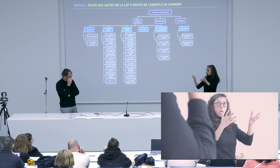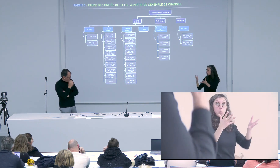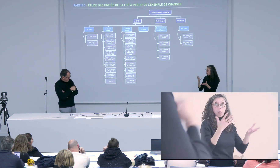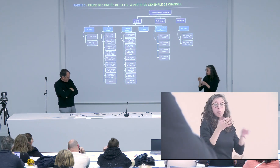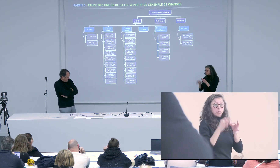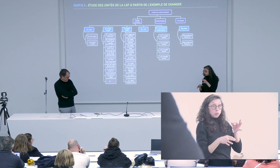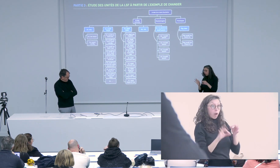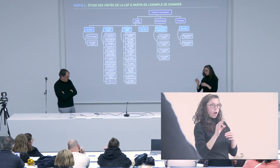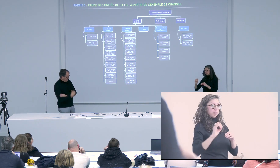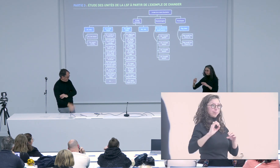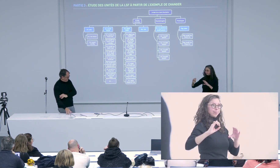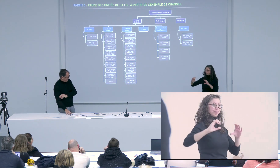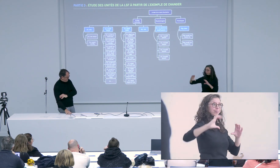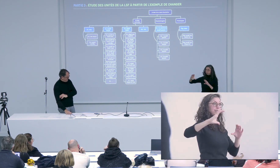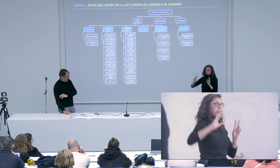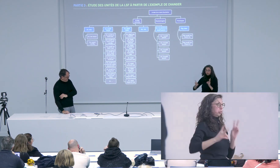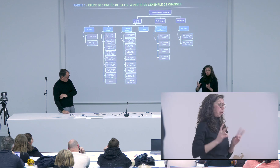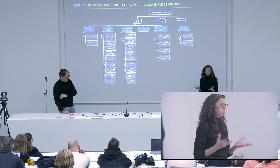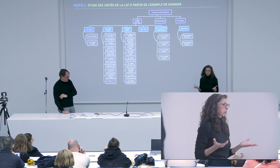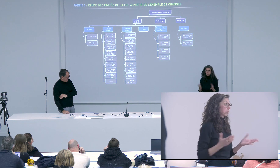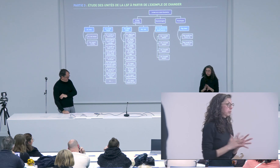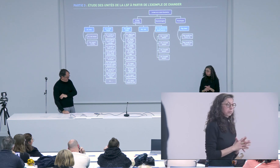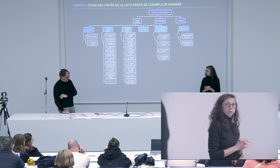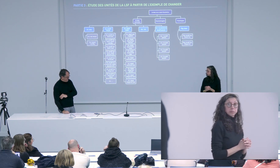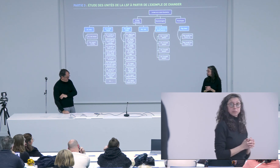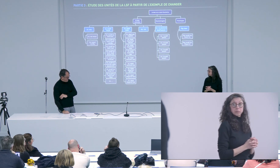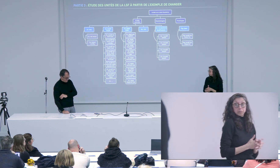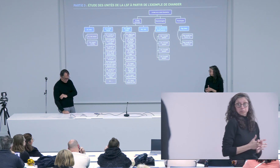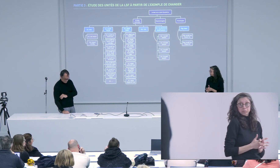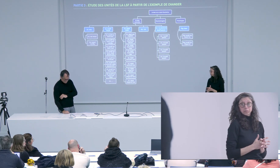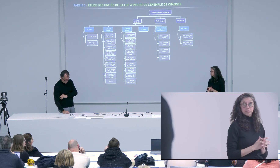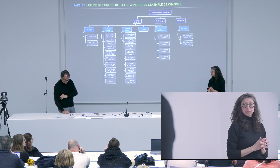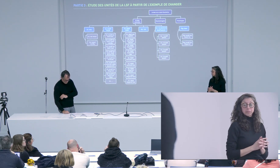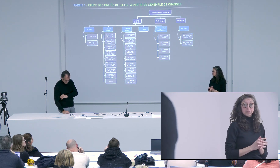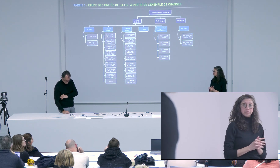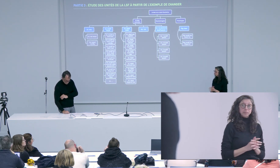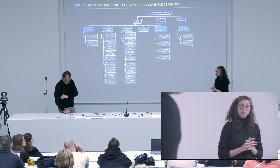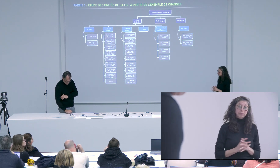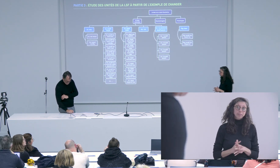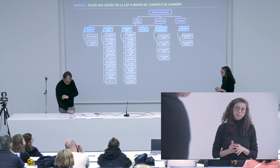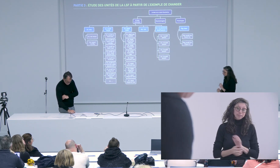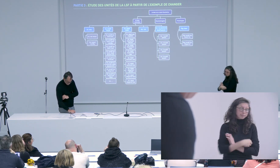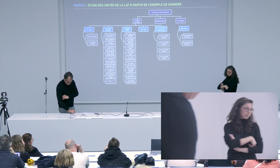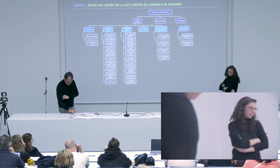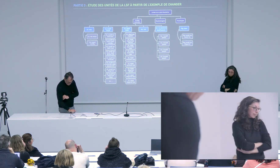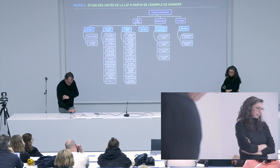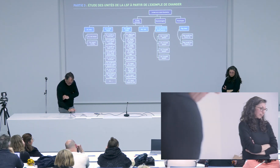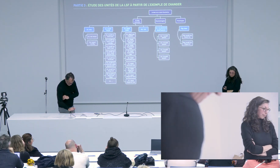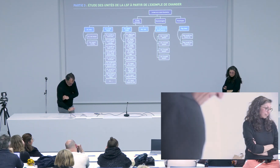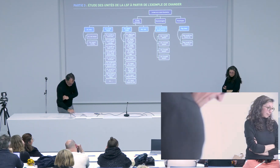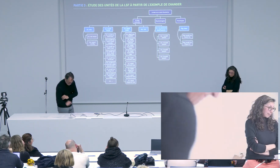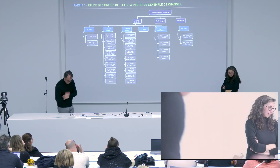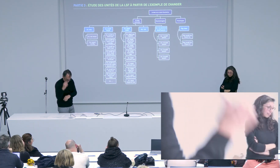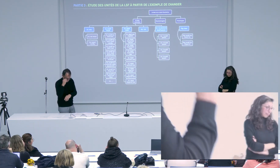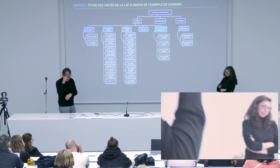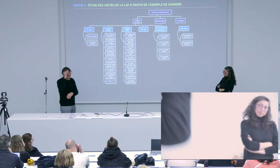jamais encore été faite donc je pense que c'était important de la faire et peut-être qu'on va s'apercevoir aujourd'hui qu'il y a peu de ces unités dans chaque catégorie mais que plus tard on va avoir un